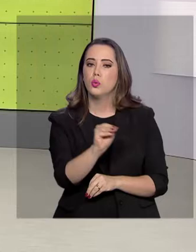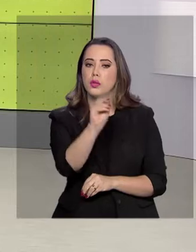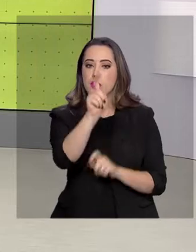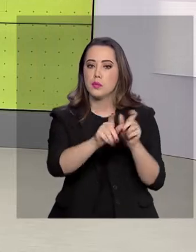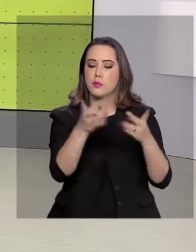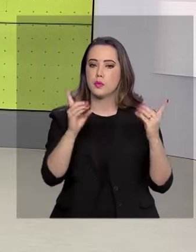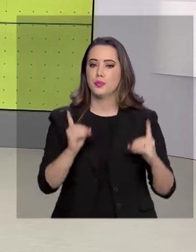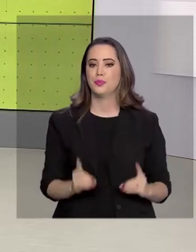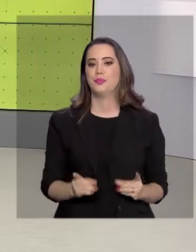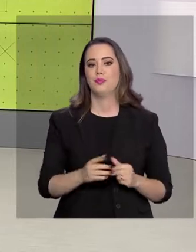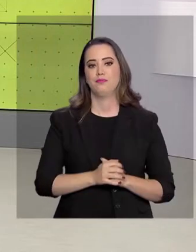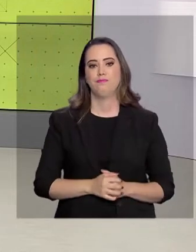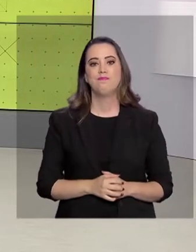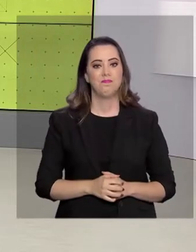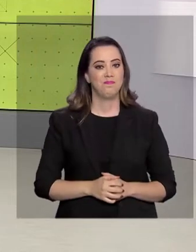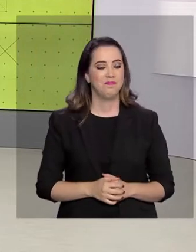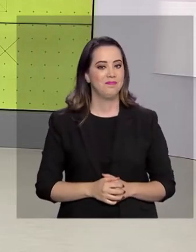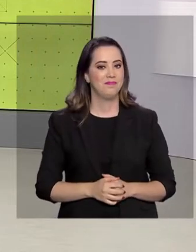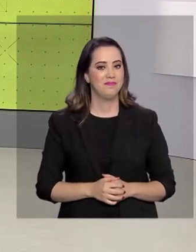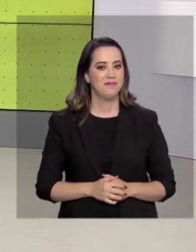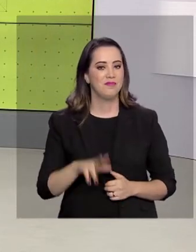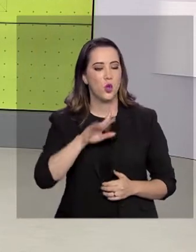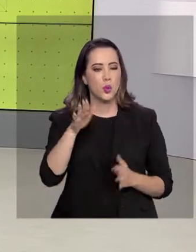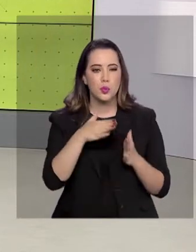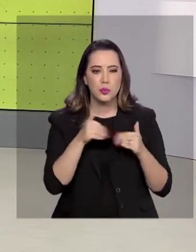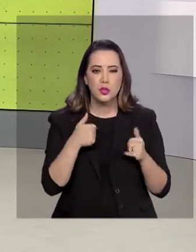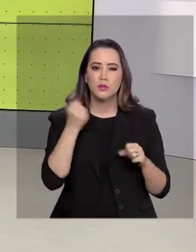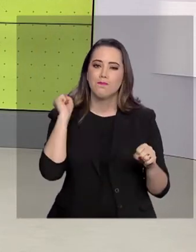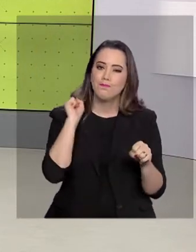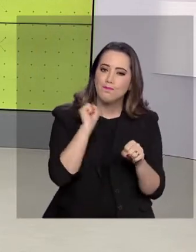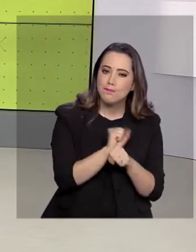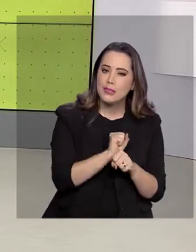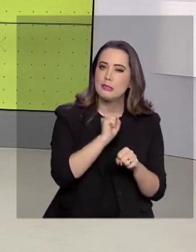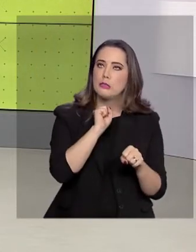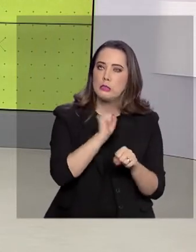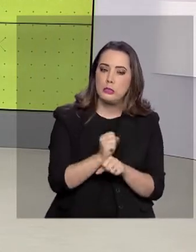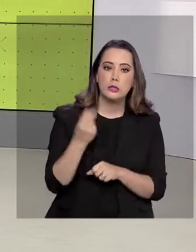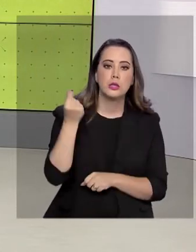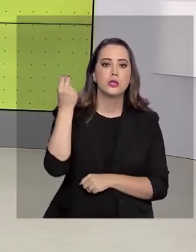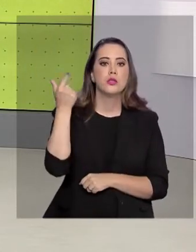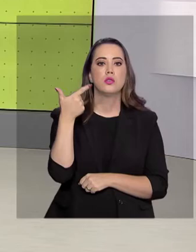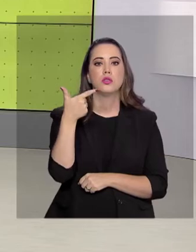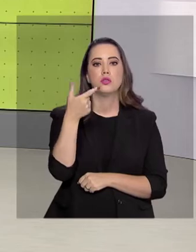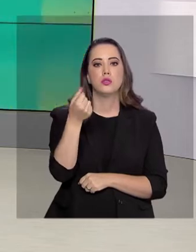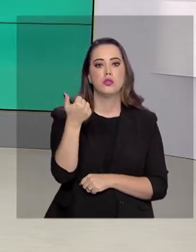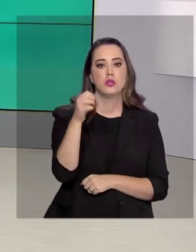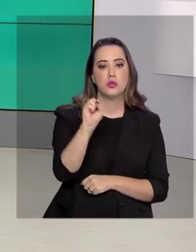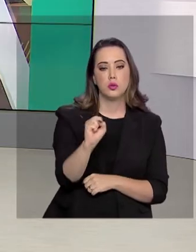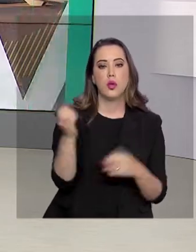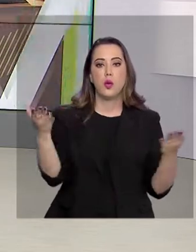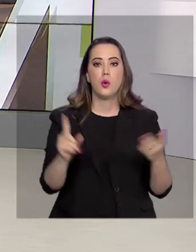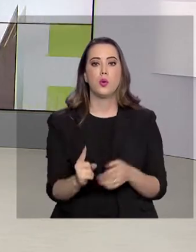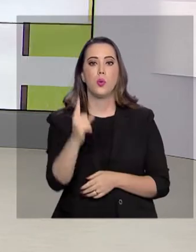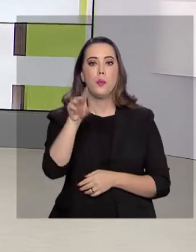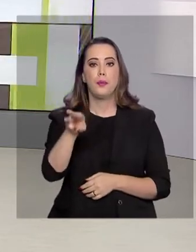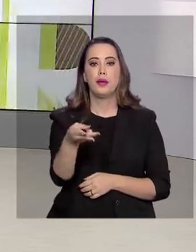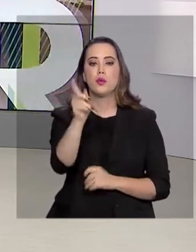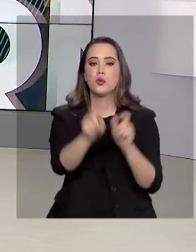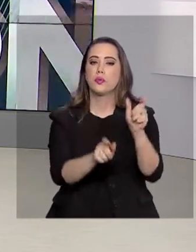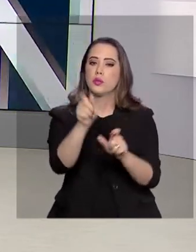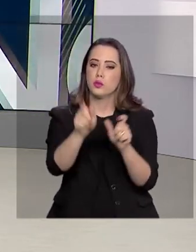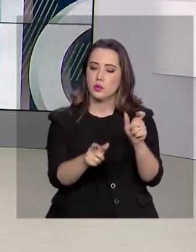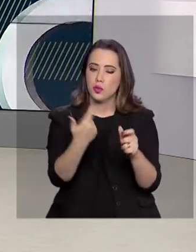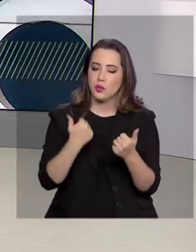às pessoas com deficiência. A maior parte dos pedidos estavam pendentes desde 2018 e agora um milhão de pessoas